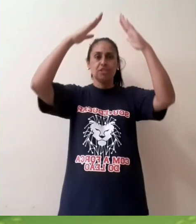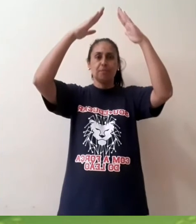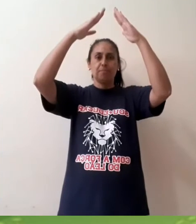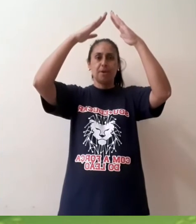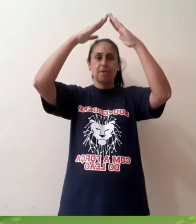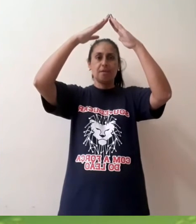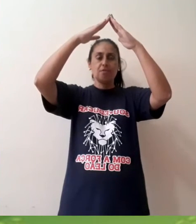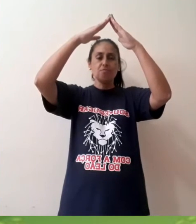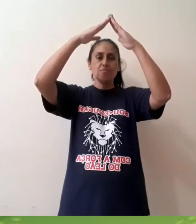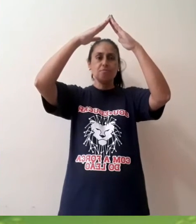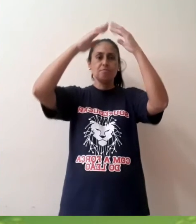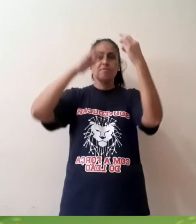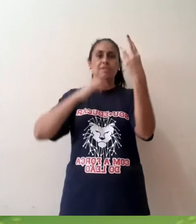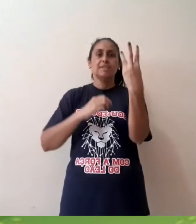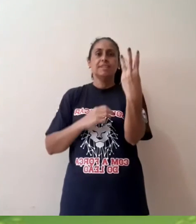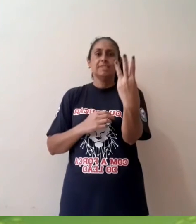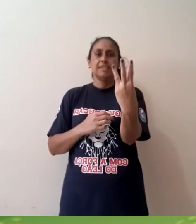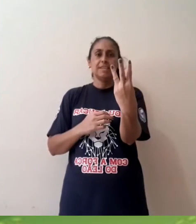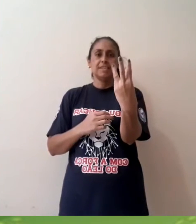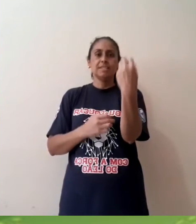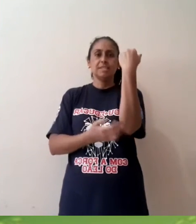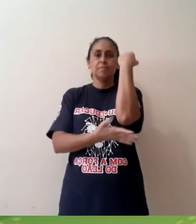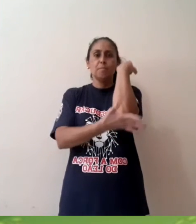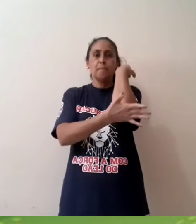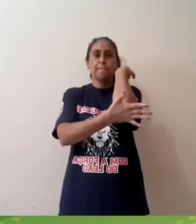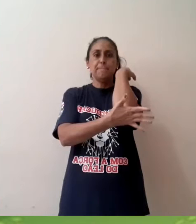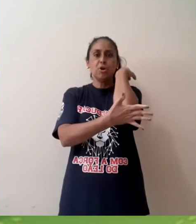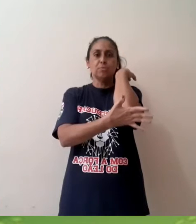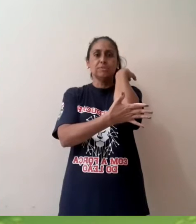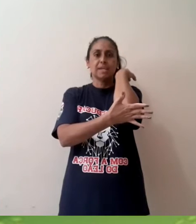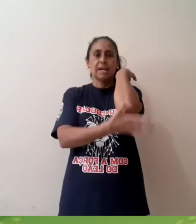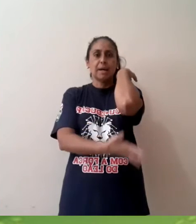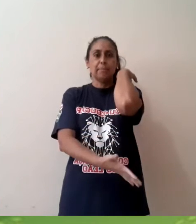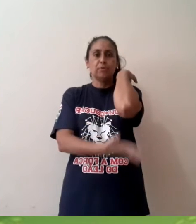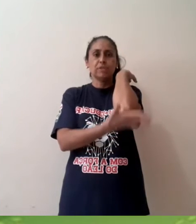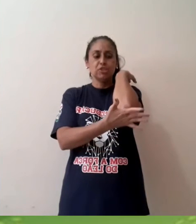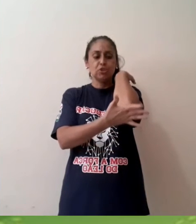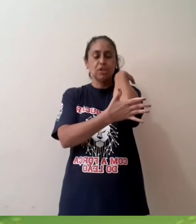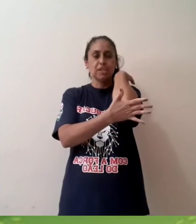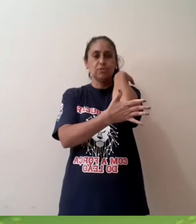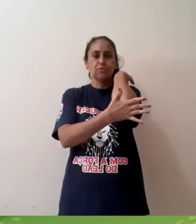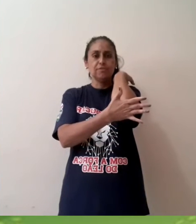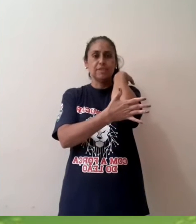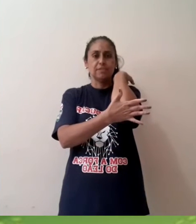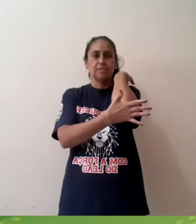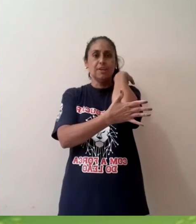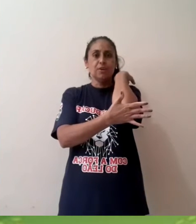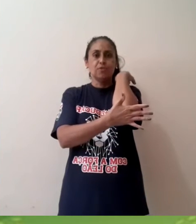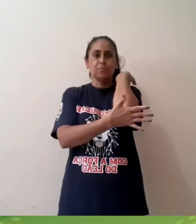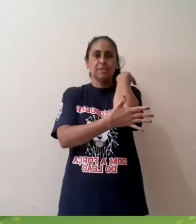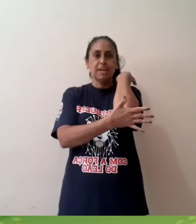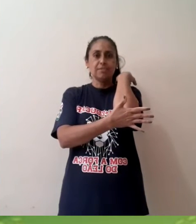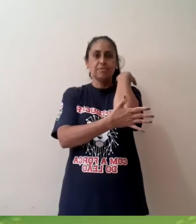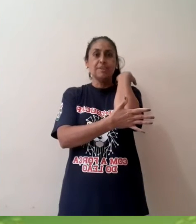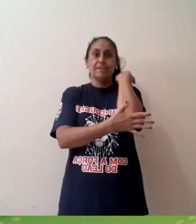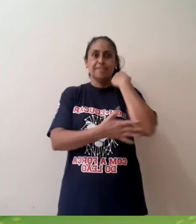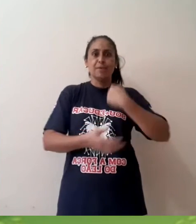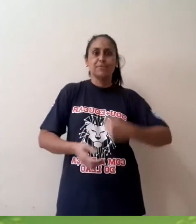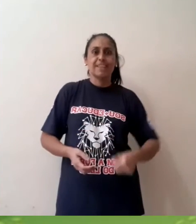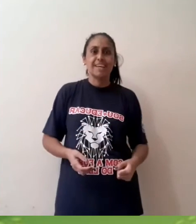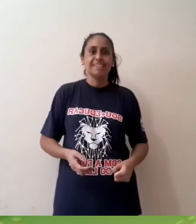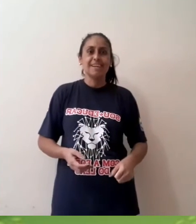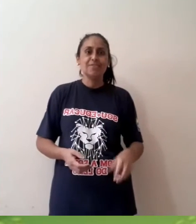Meu chapéu, três pontas. A ponta a gente coloca aqui no cotovelo. Combinado?